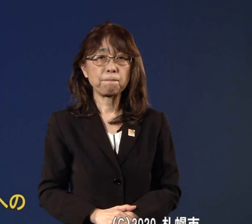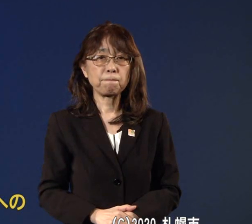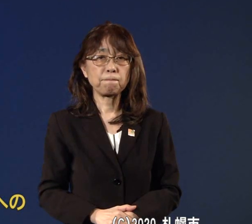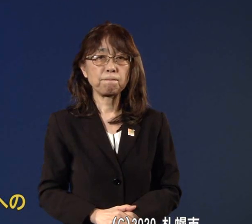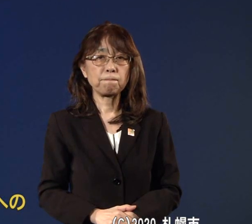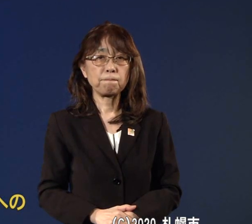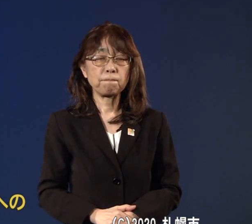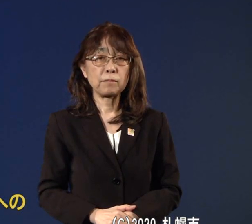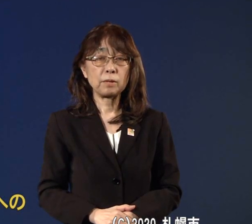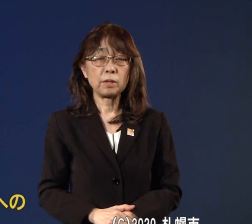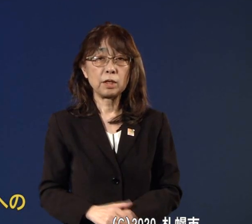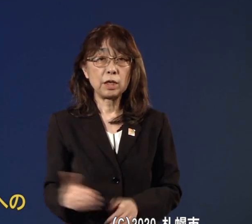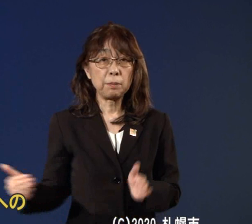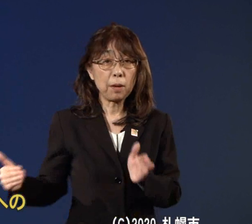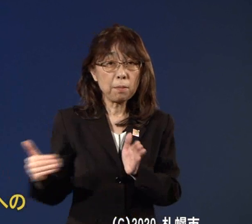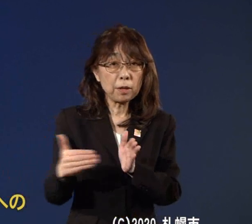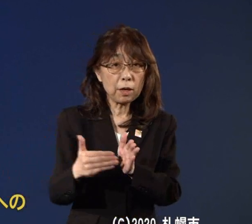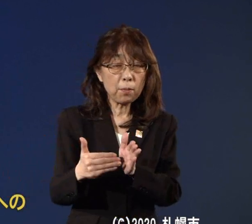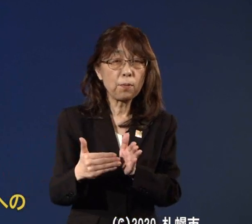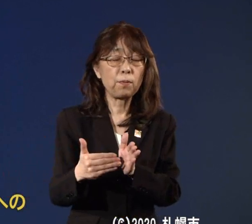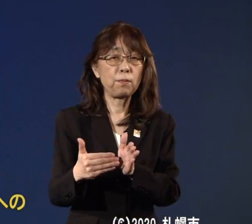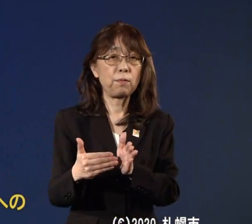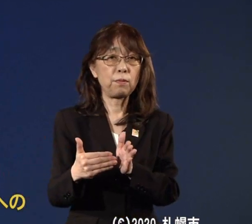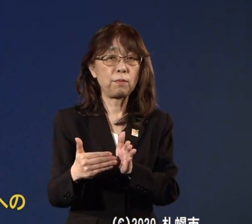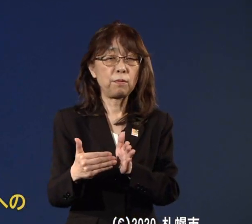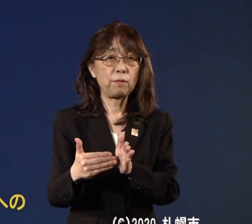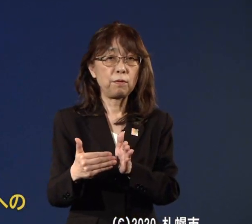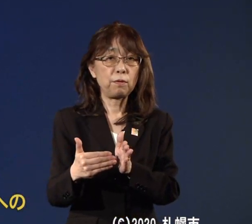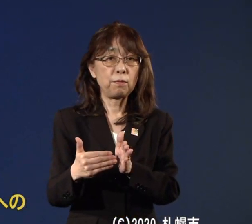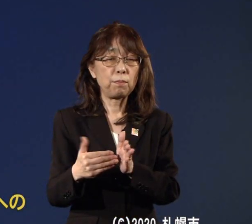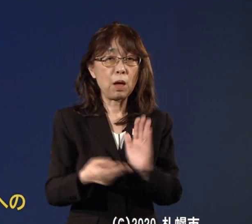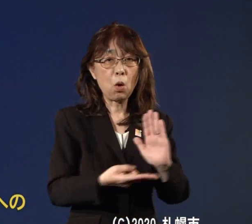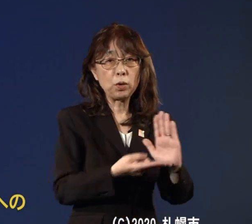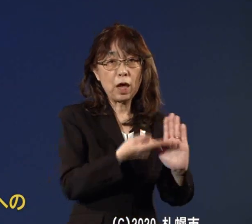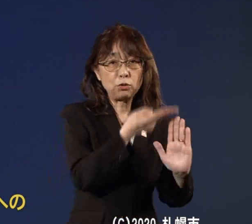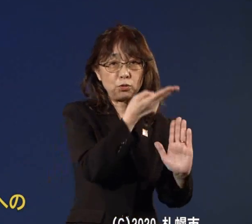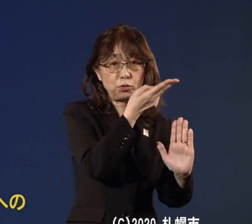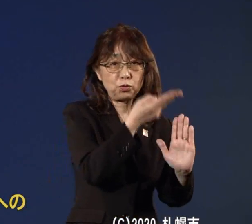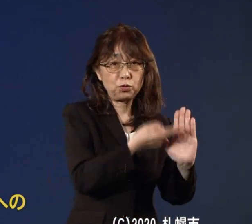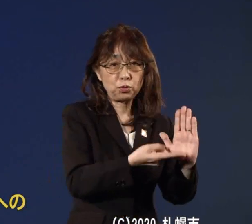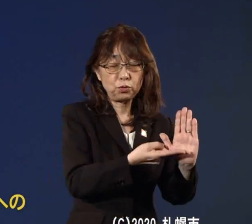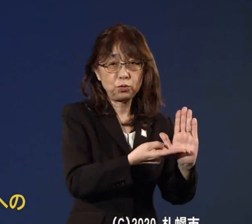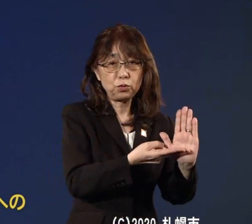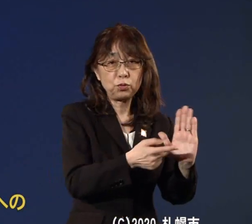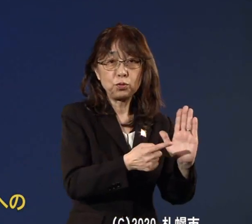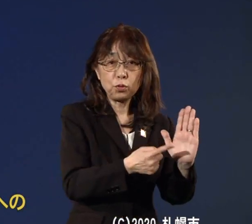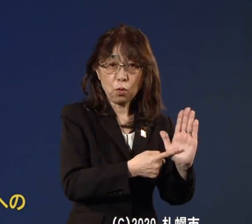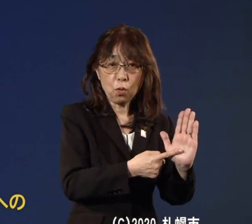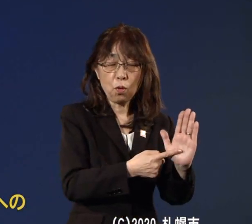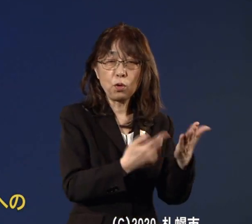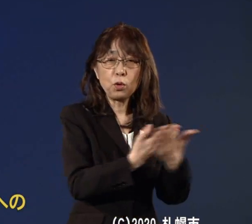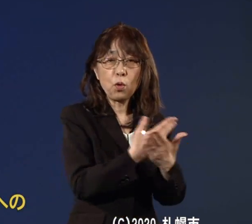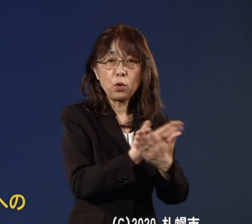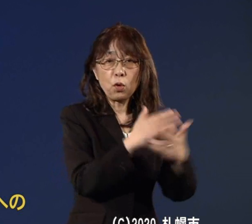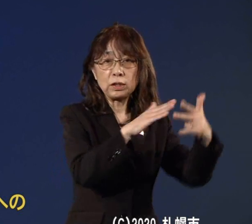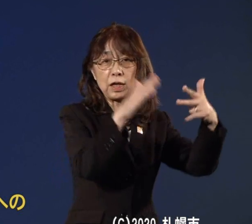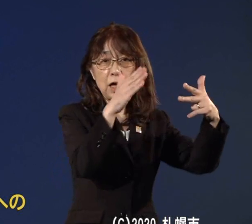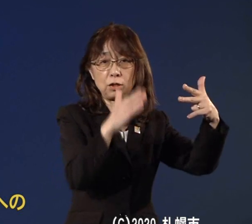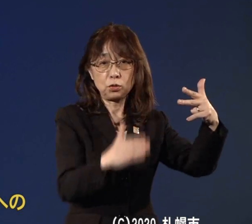これまでもですねこういったホテルの療養施設におきましてもここにもお医者